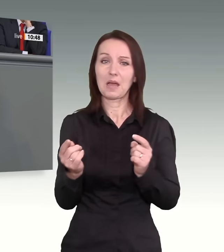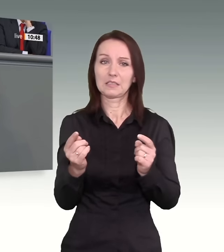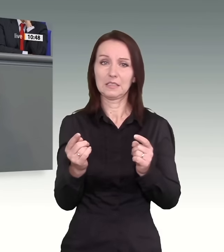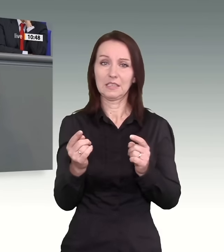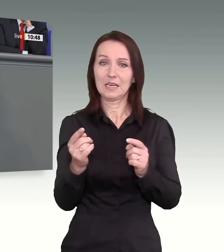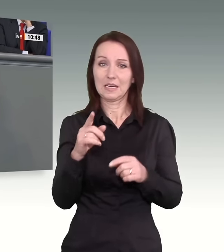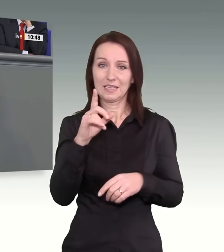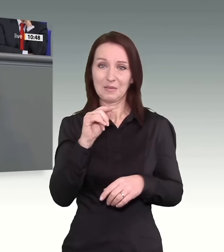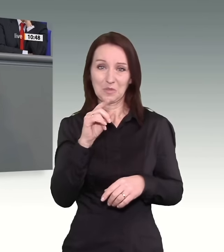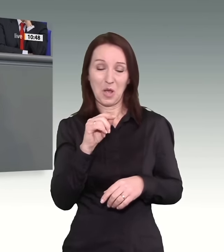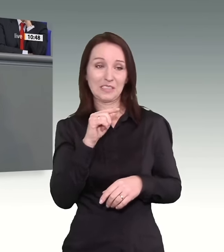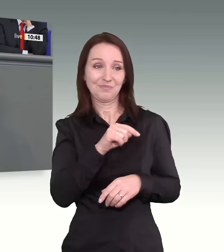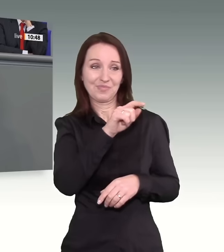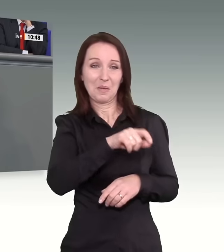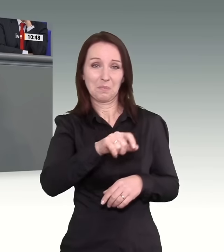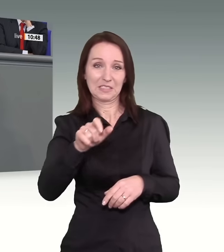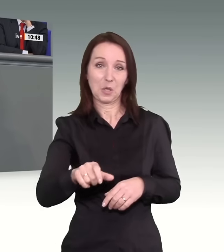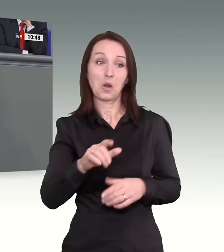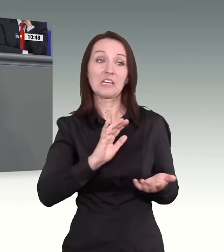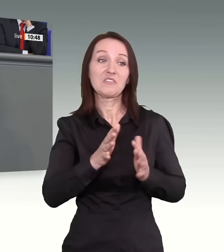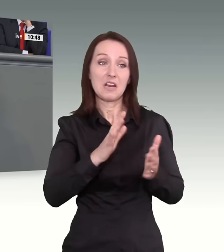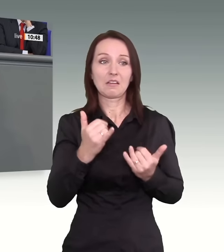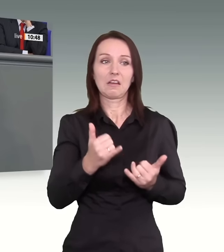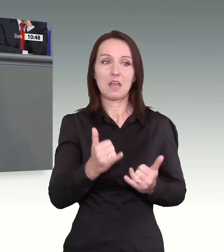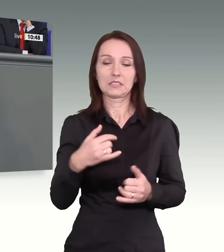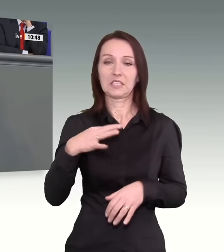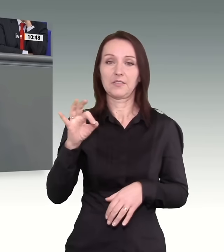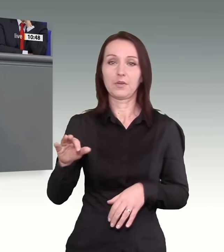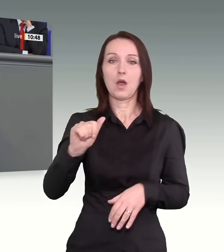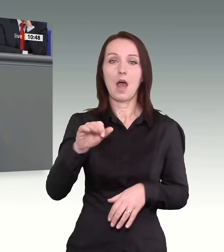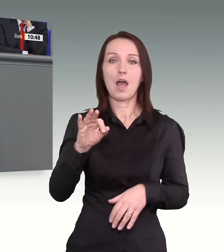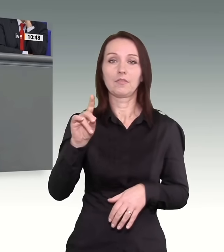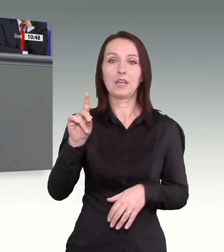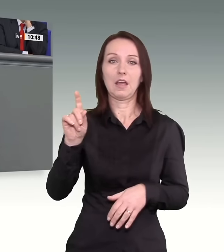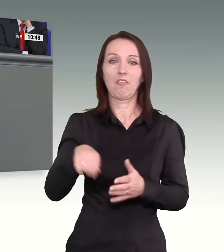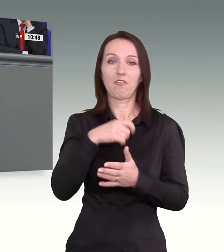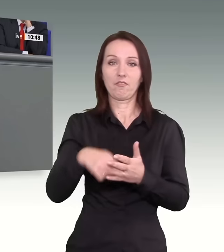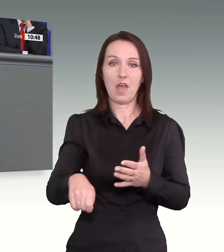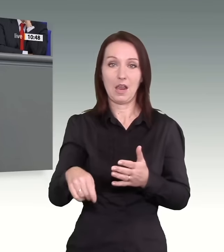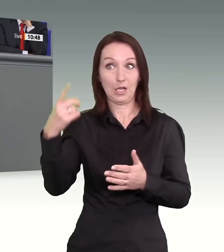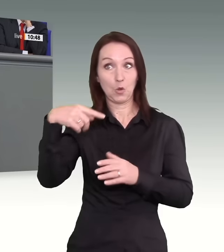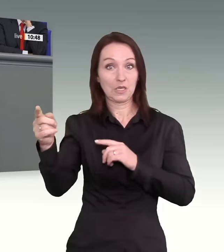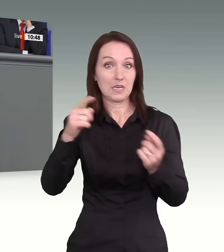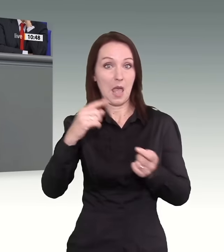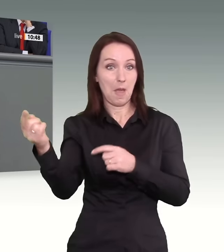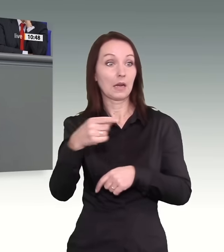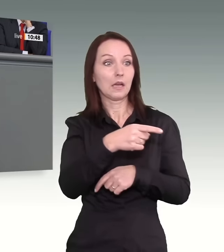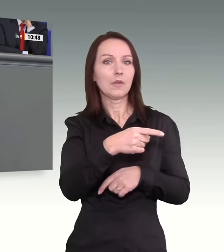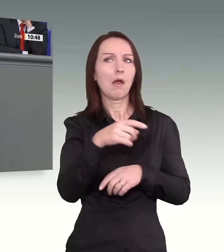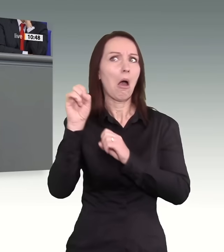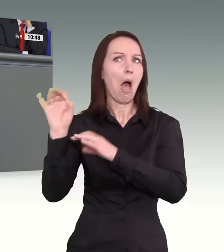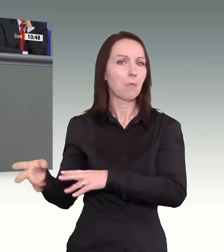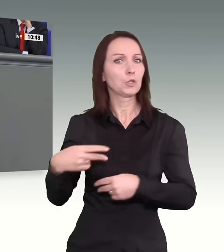zurückholt, die vielleicht die AfD aktuell wählen, aufgrund von Frustration, aufgrund von Ängsten,